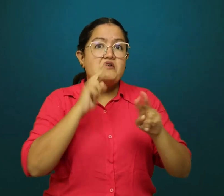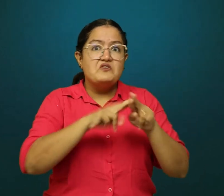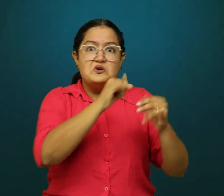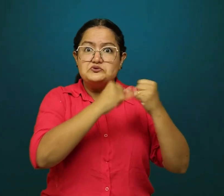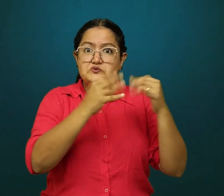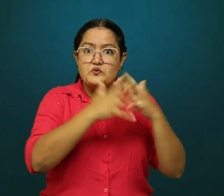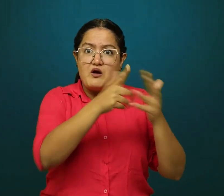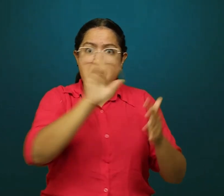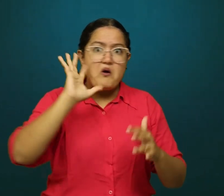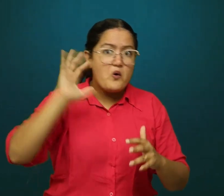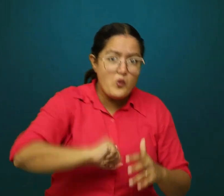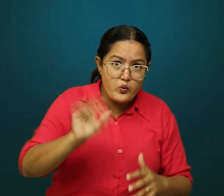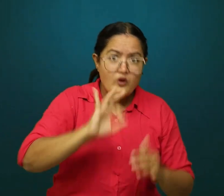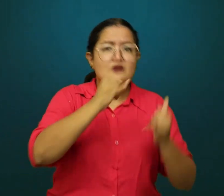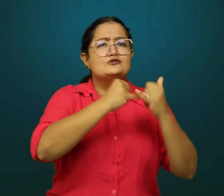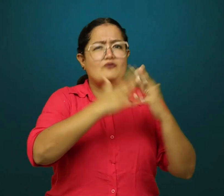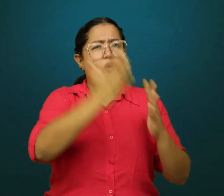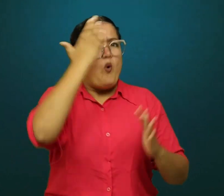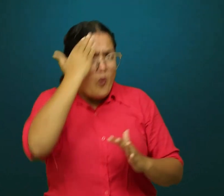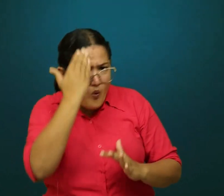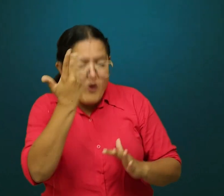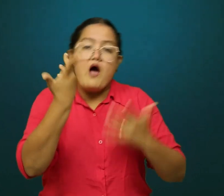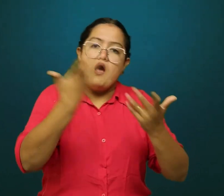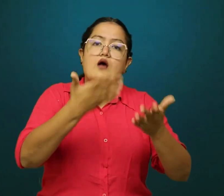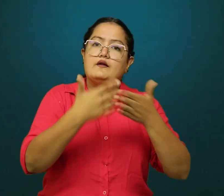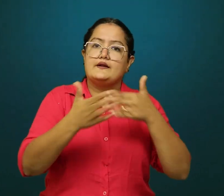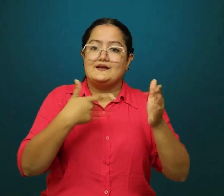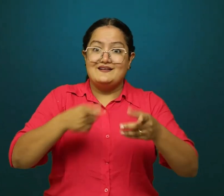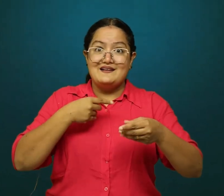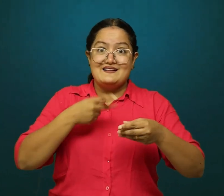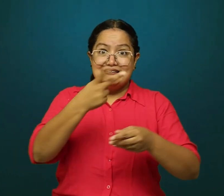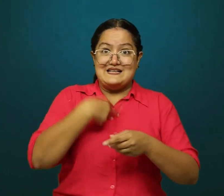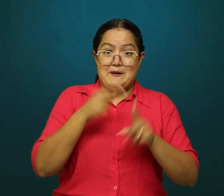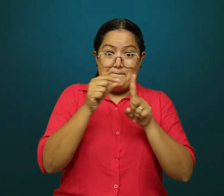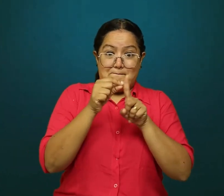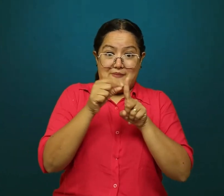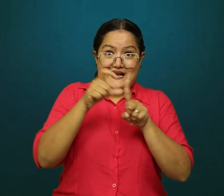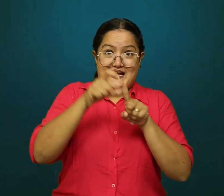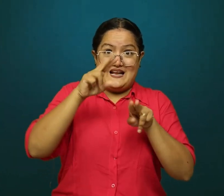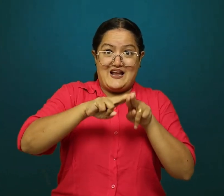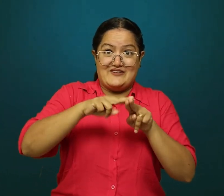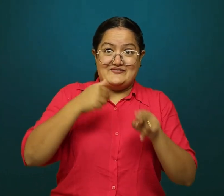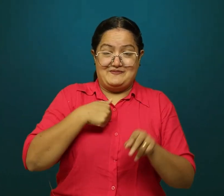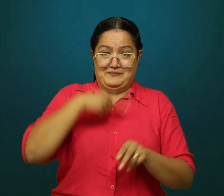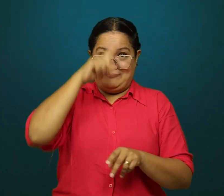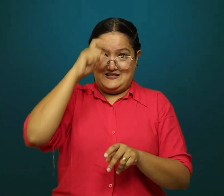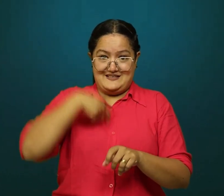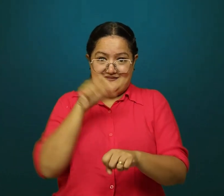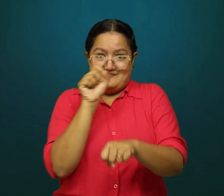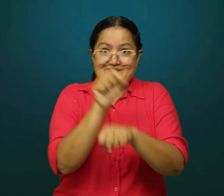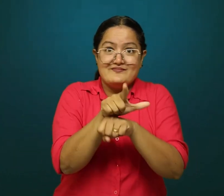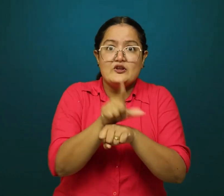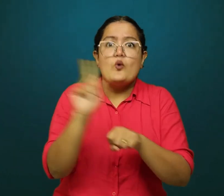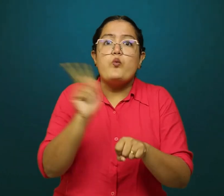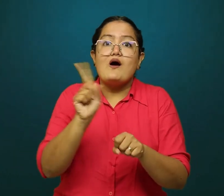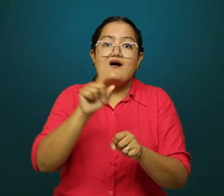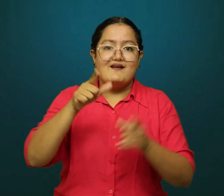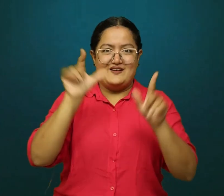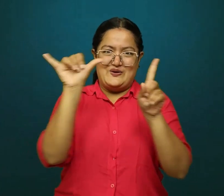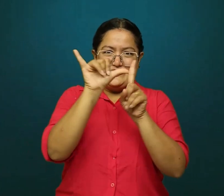als een fundamenteel recht van doven. Vele landen hebben gebarentaal erkend, maar handhaving blijft een